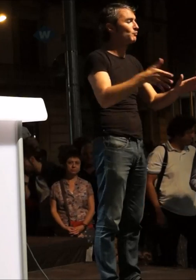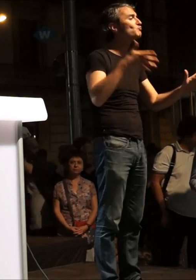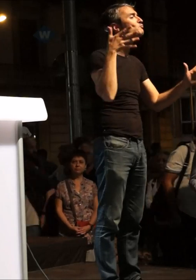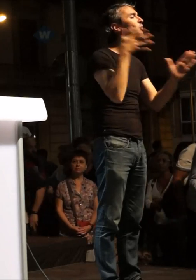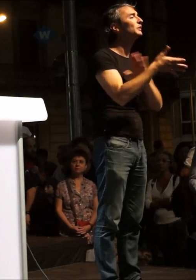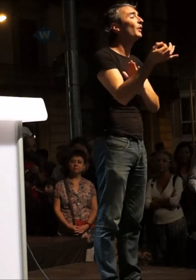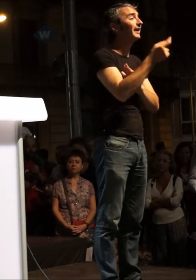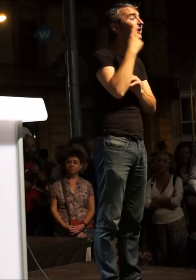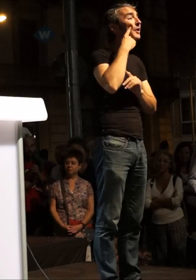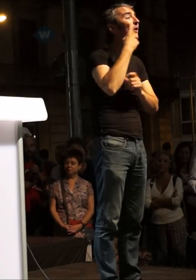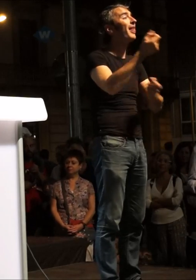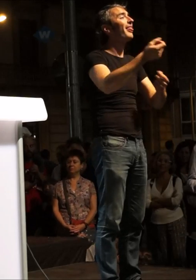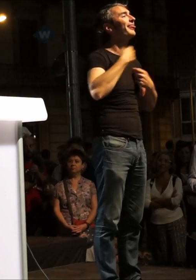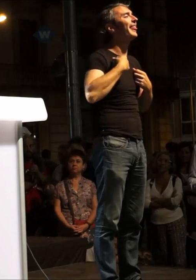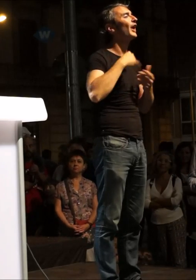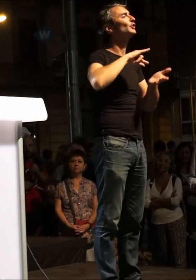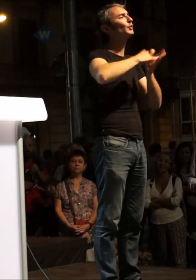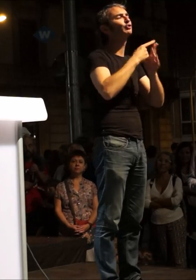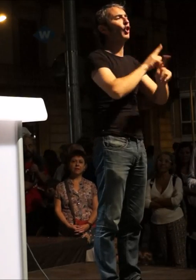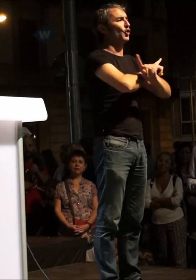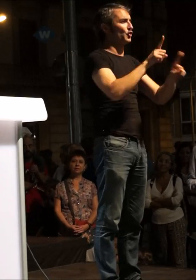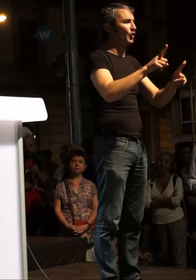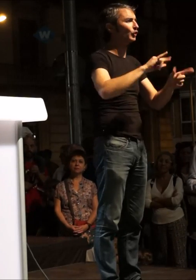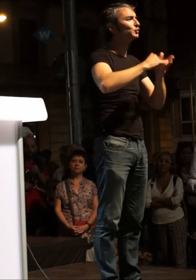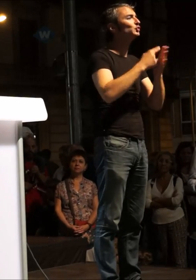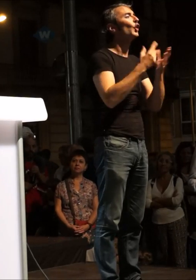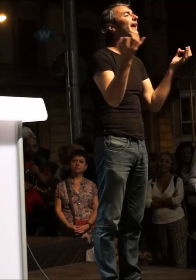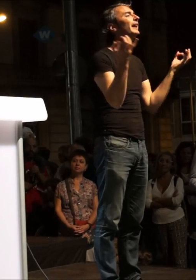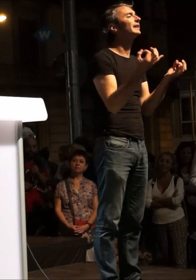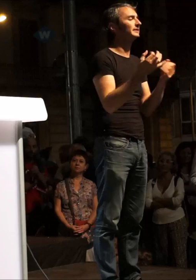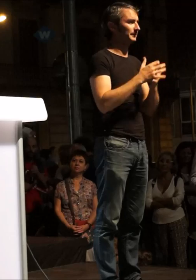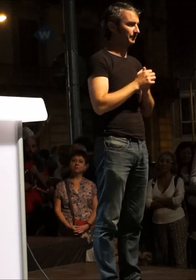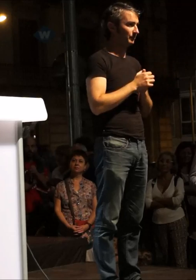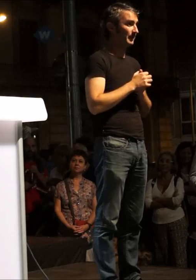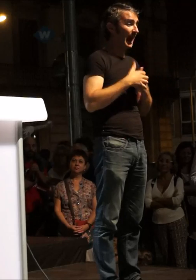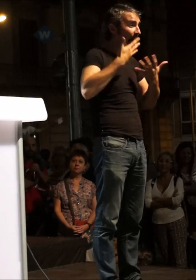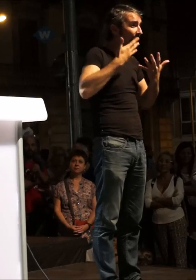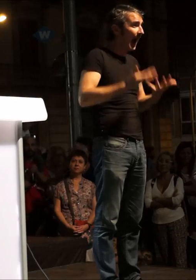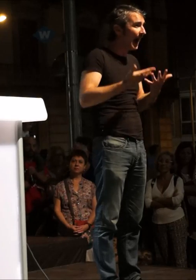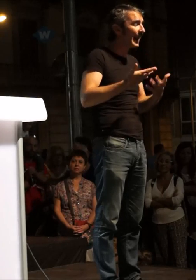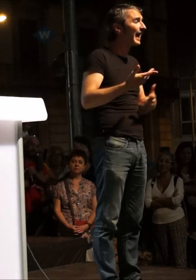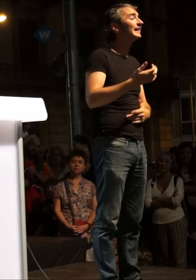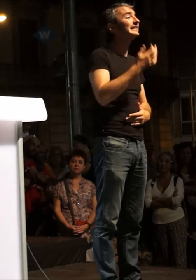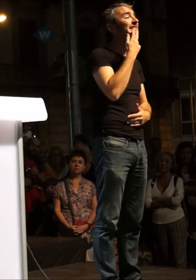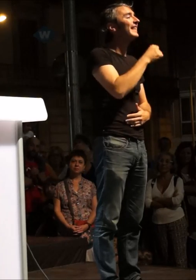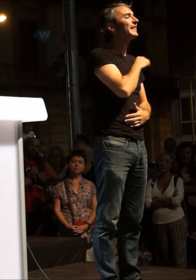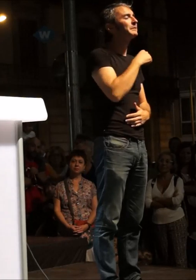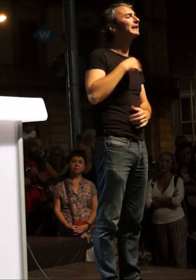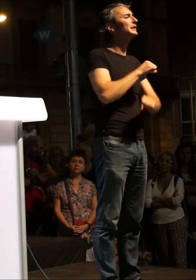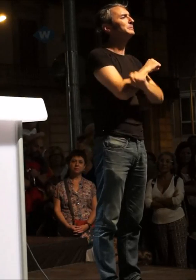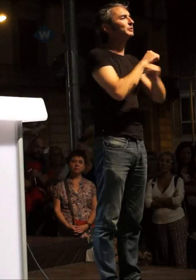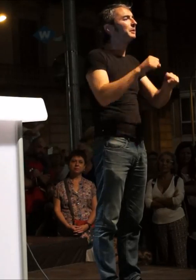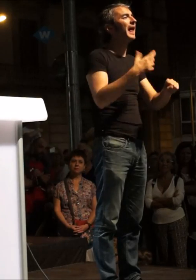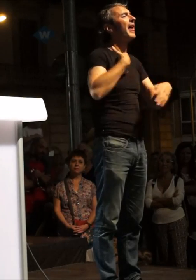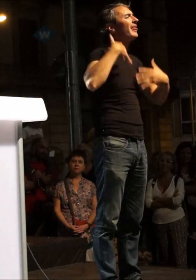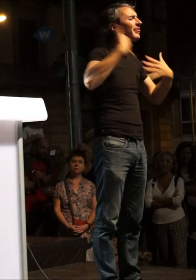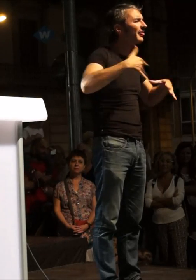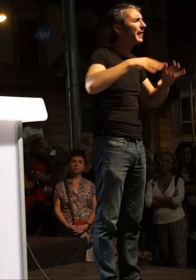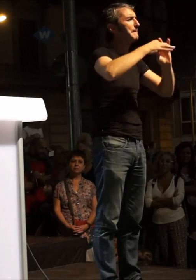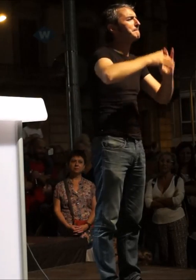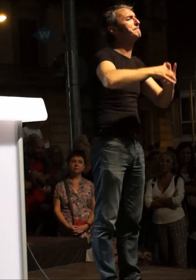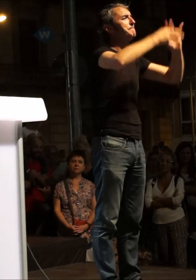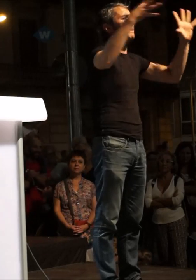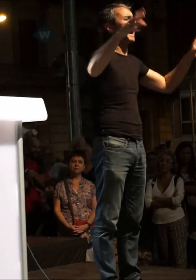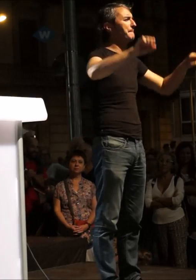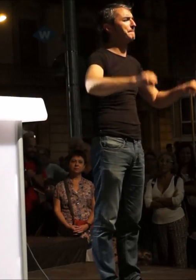essencial. I ara mateix la qüestió essencial és que no hi ha independència possible sense ruptura amb l